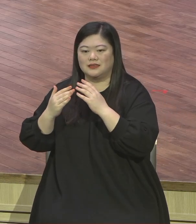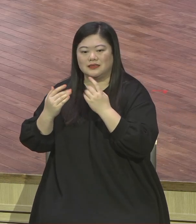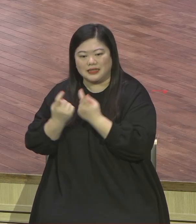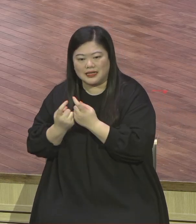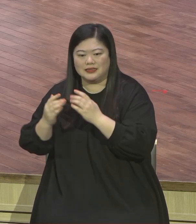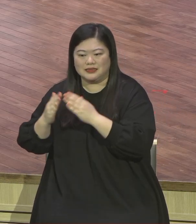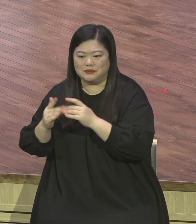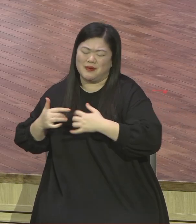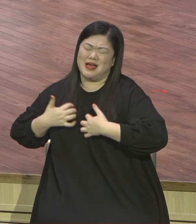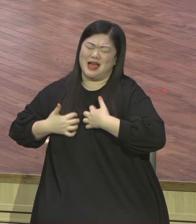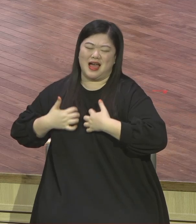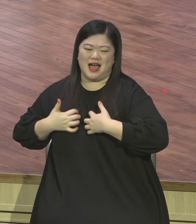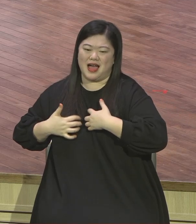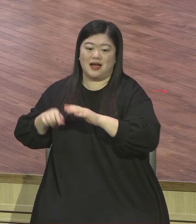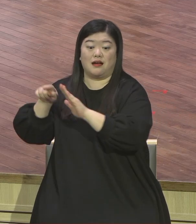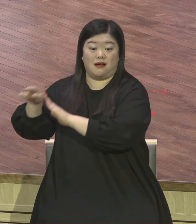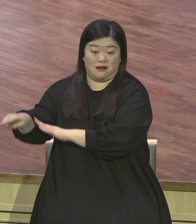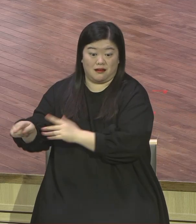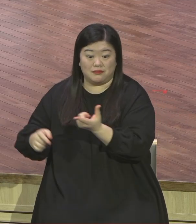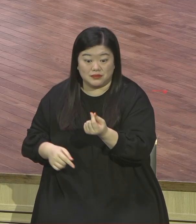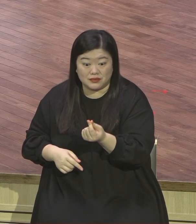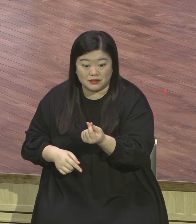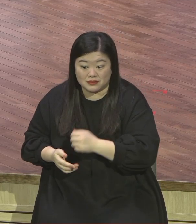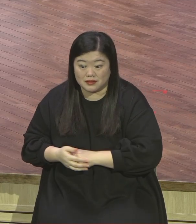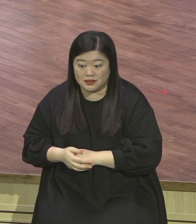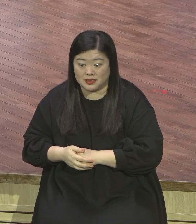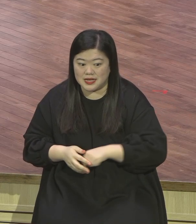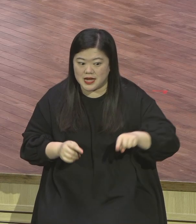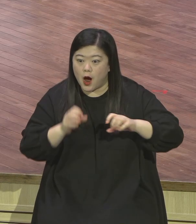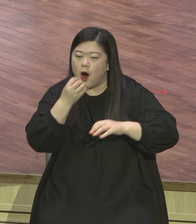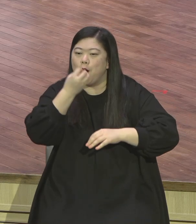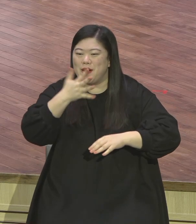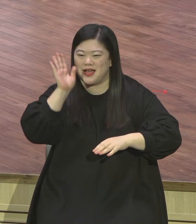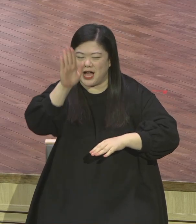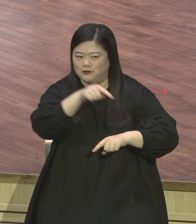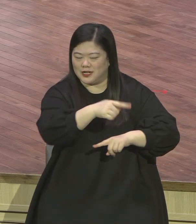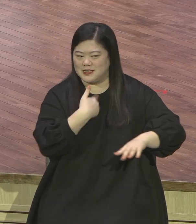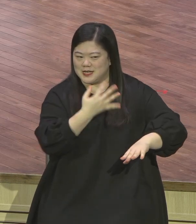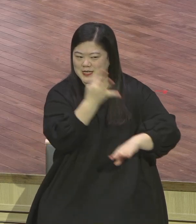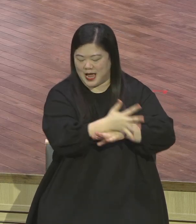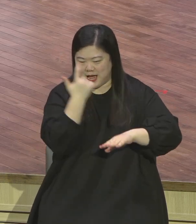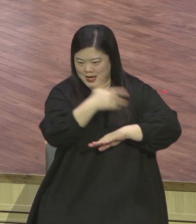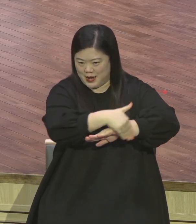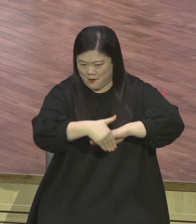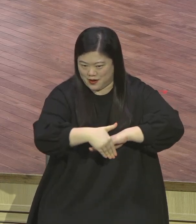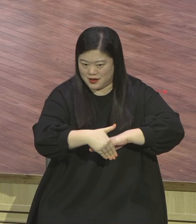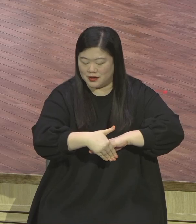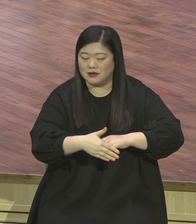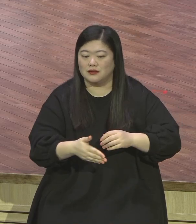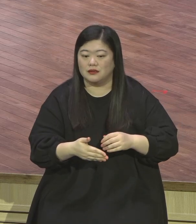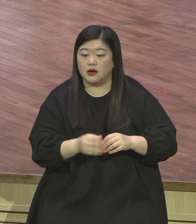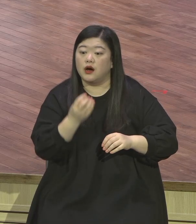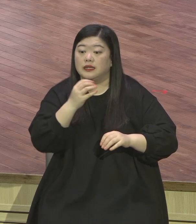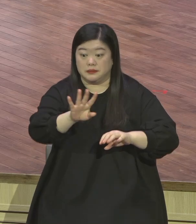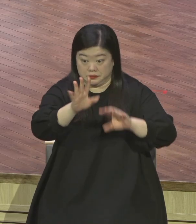기뻐하면서 돌아왔습니다. 남의 땅을 빌려서 농사 짓는 신세입니다.